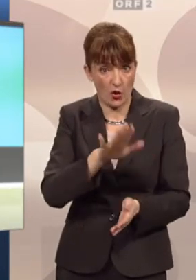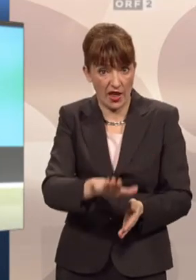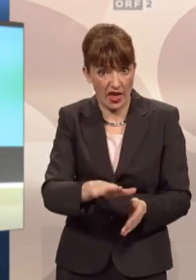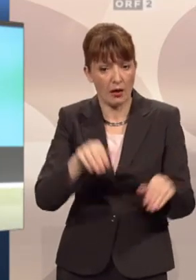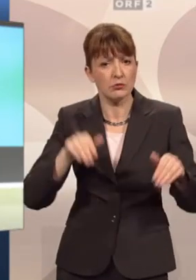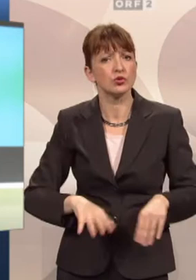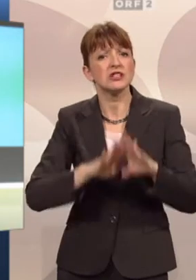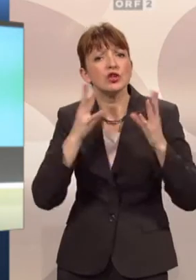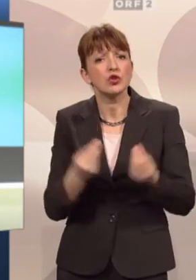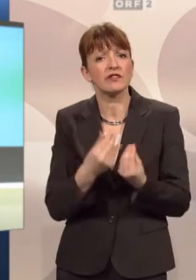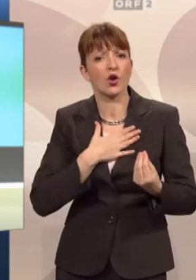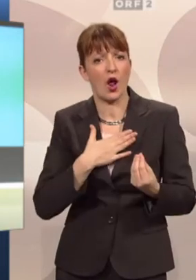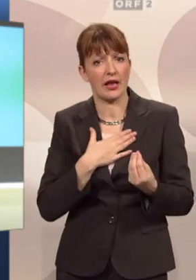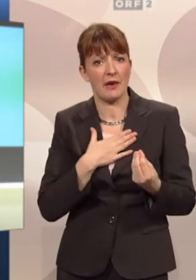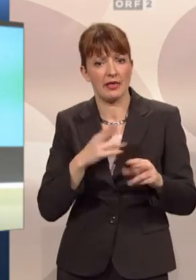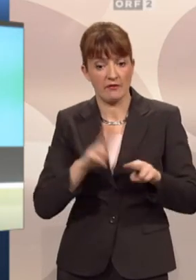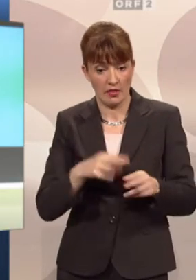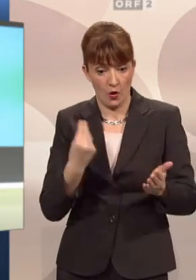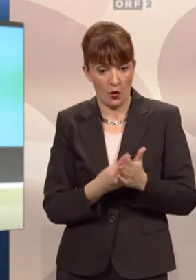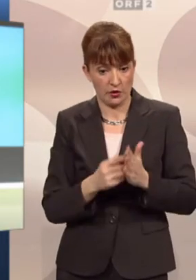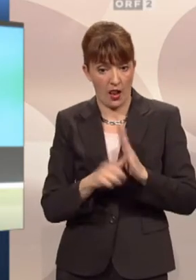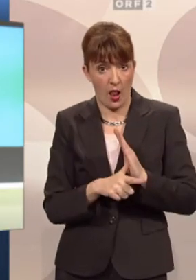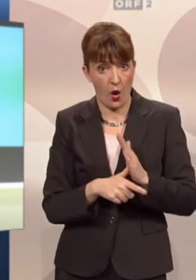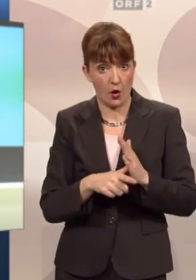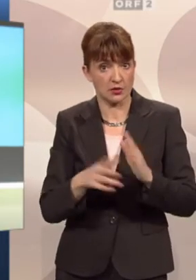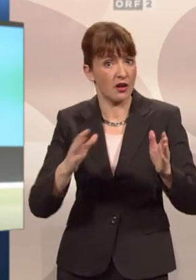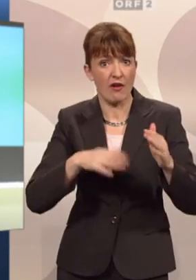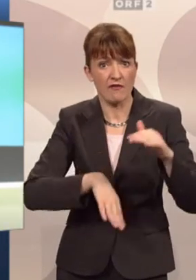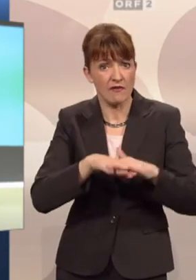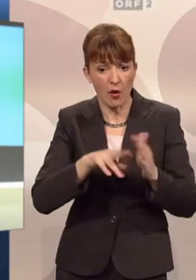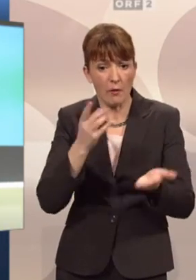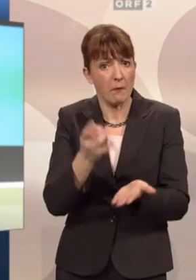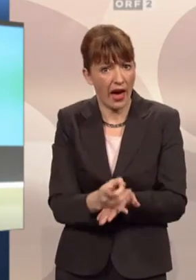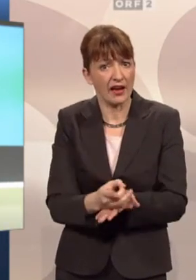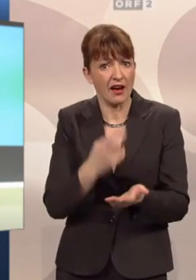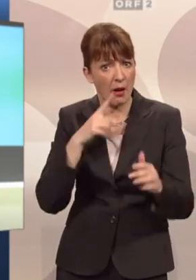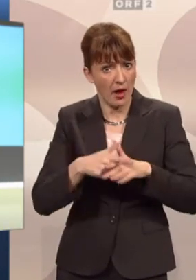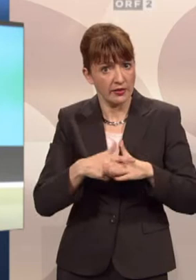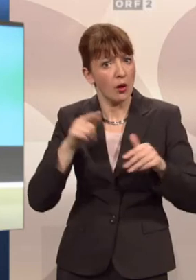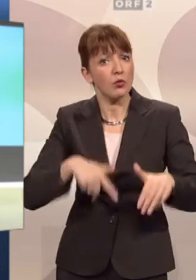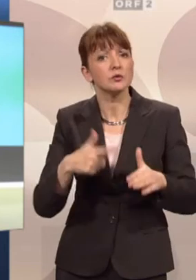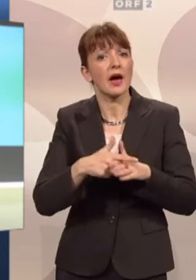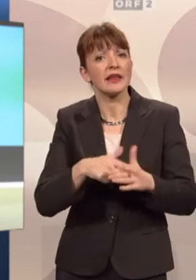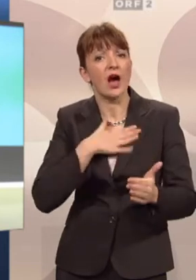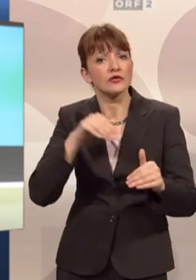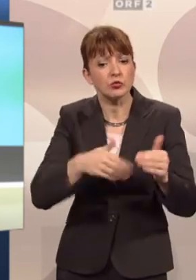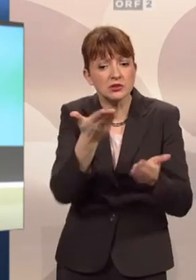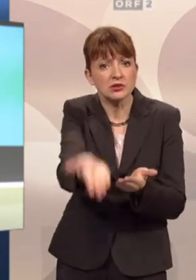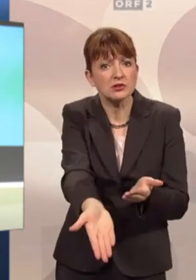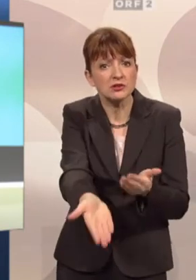man grundsätzlich auch, wenn man kostenlos und zeitlich unbegrenzt parken möchte als Behinderter, den Behindertenausweis hinter die Scheibe legen. Ich weiß jetzt